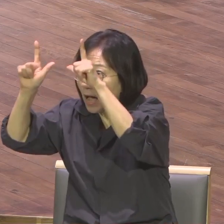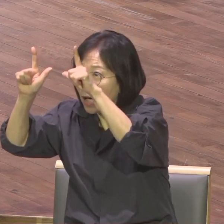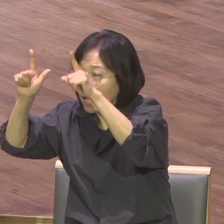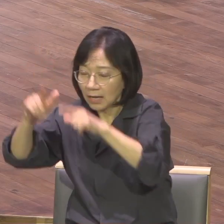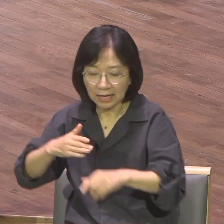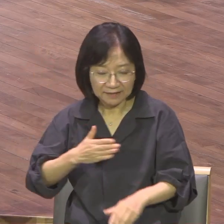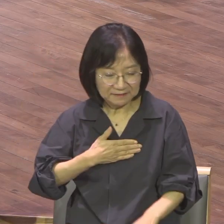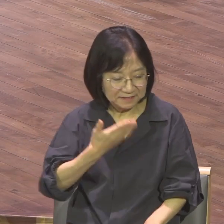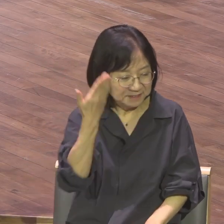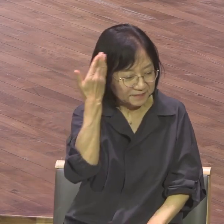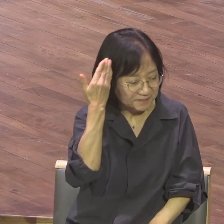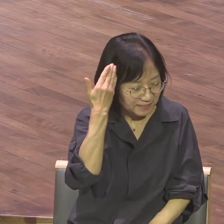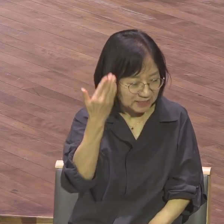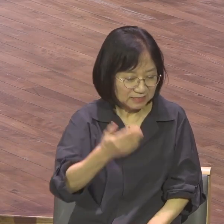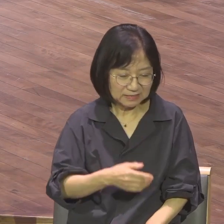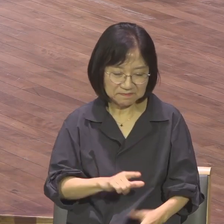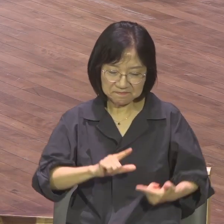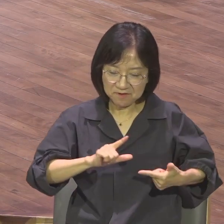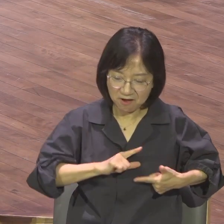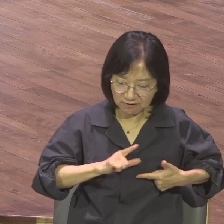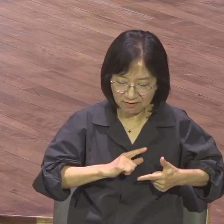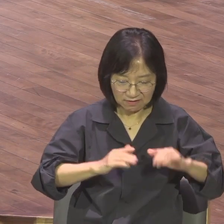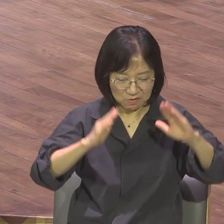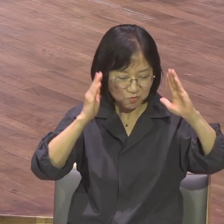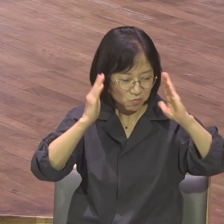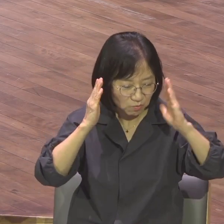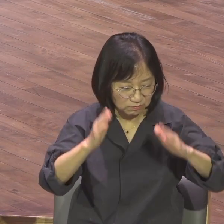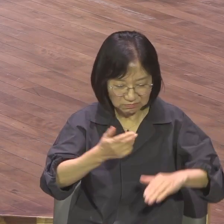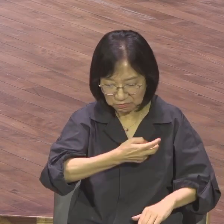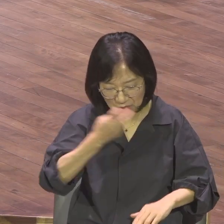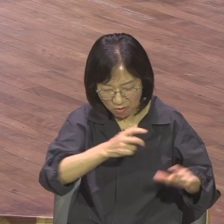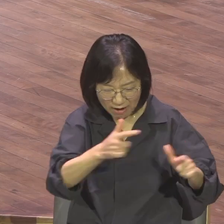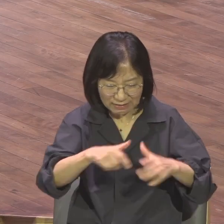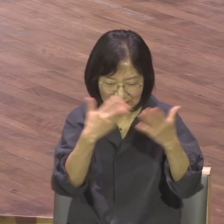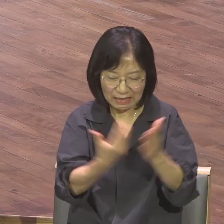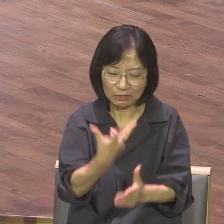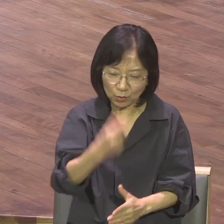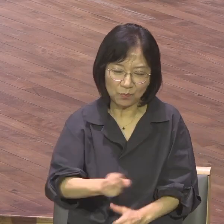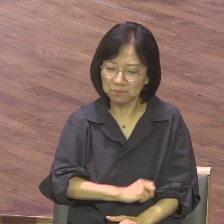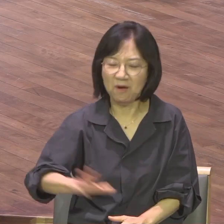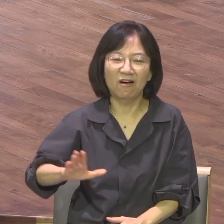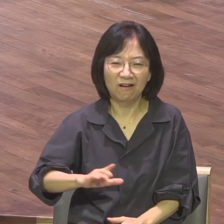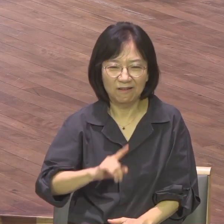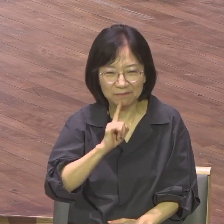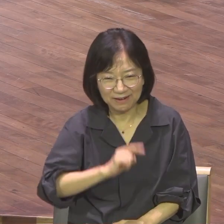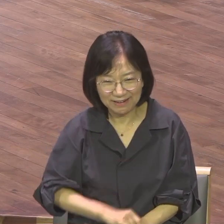실력과 스펙과 그 모든 것들 뭐한다고요? 배설물로 여긴다 아무것도 아니라는 거죠